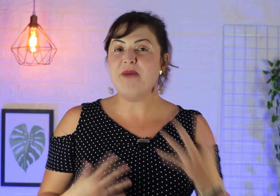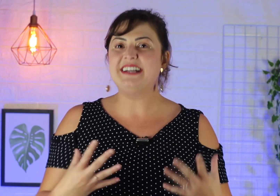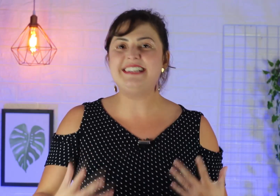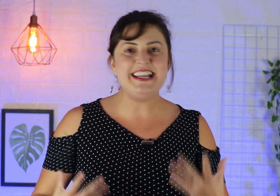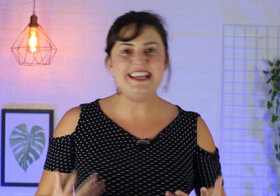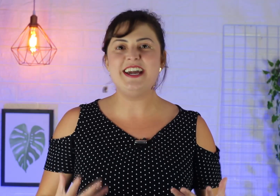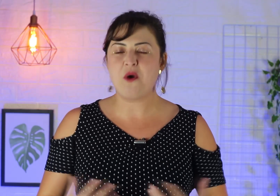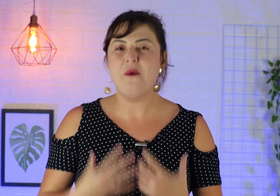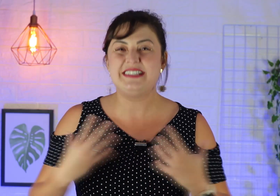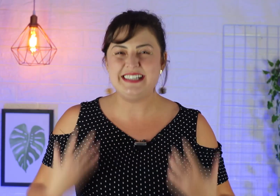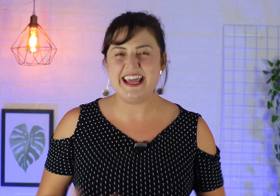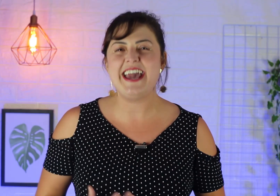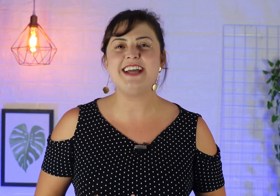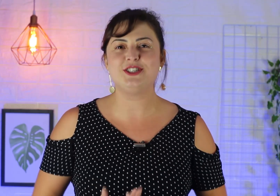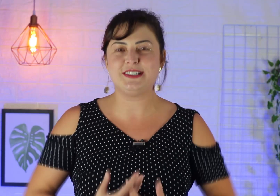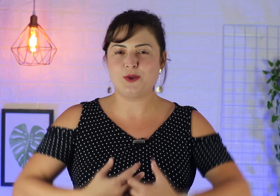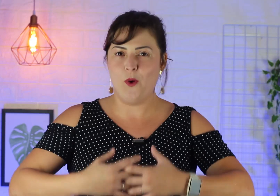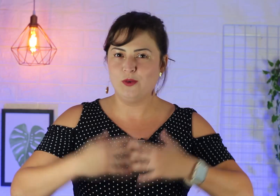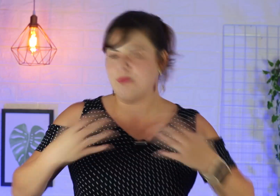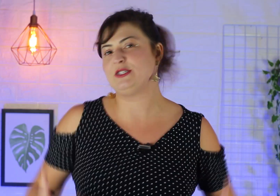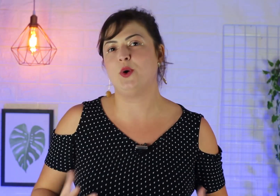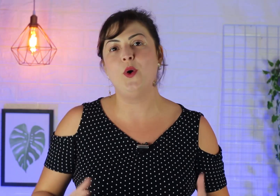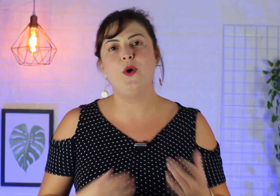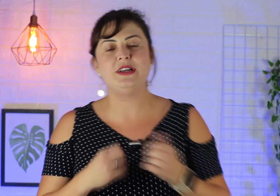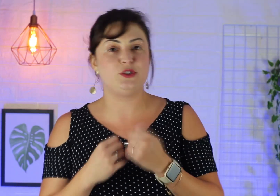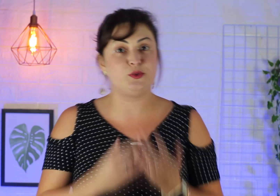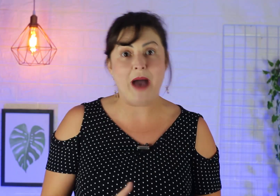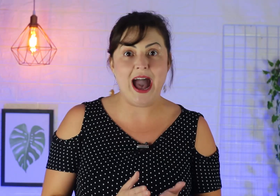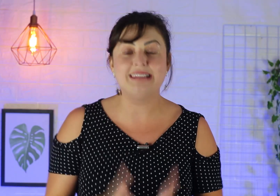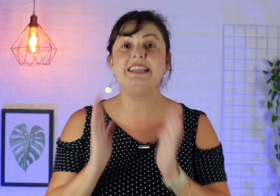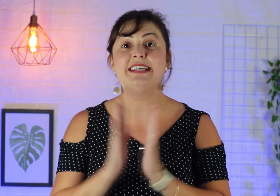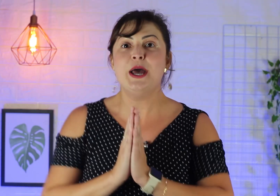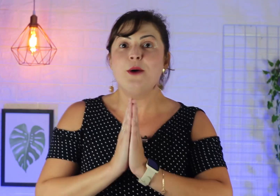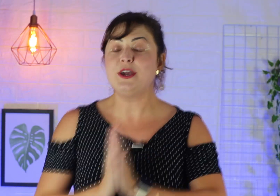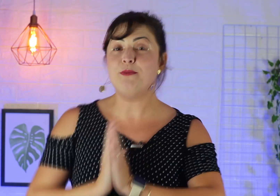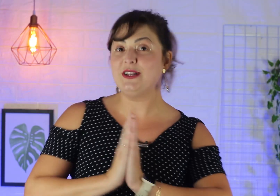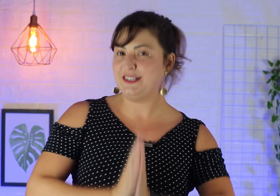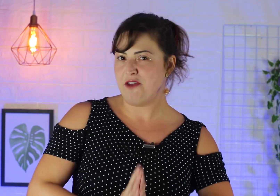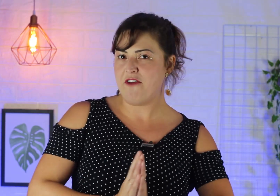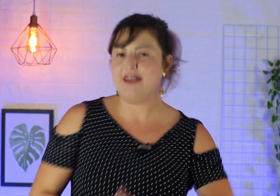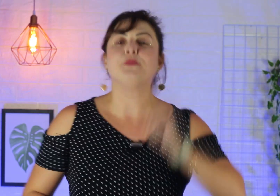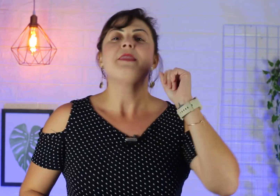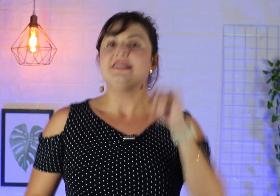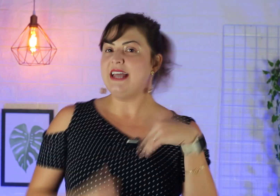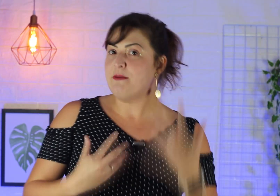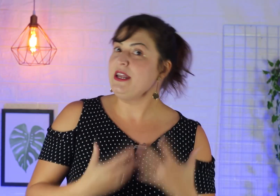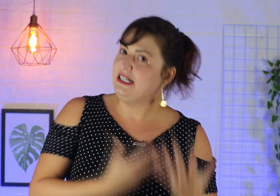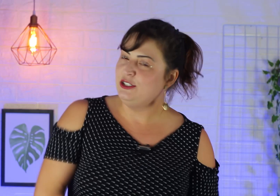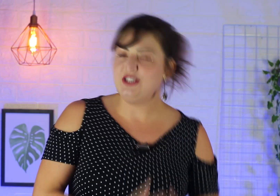em parceria com as igrejas, com os pastores, os padres, o que pode ser feito? Sempre antes